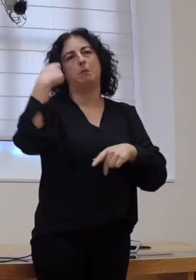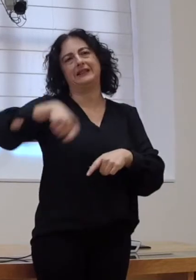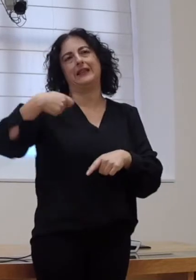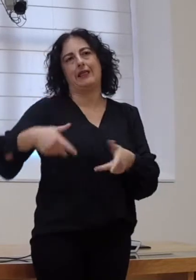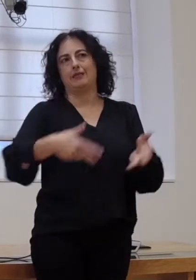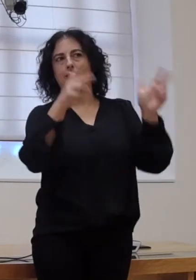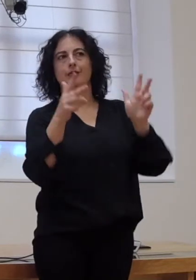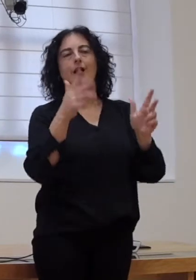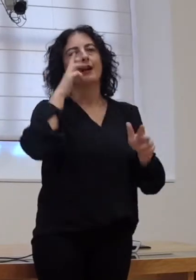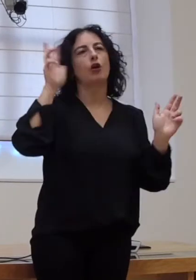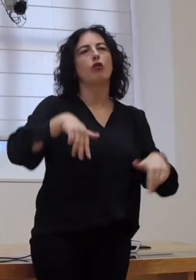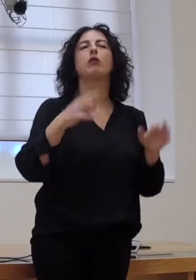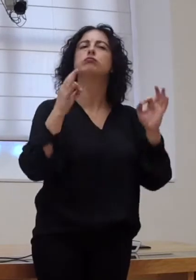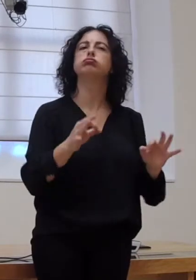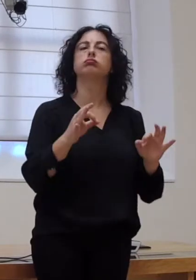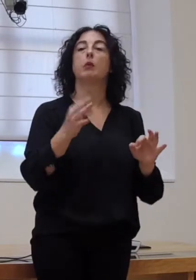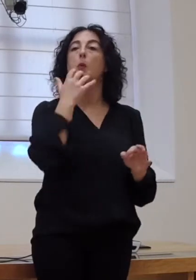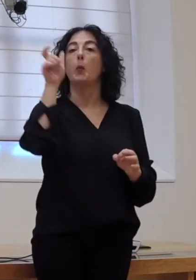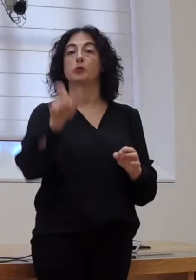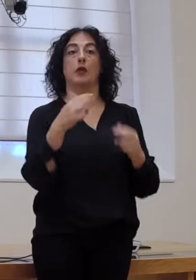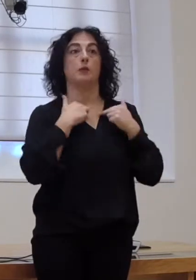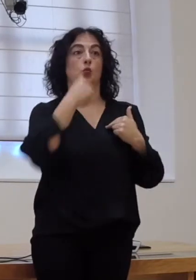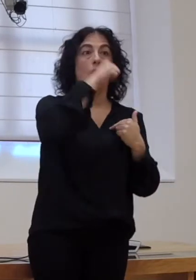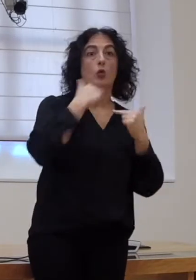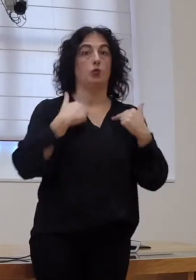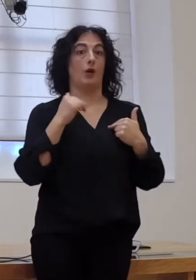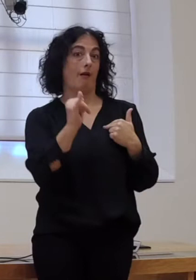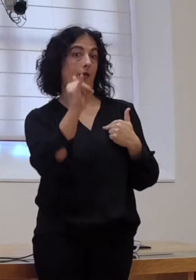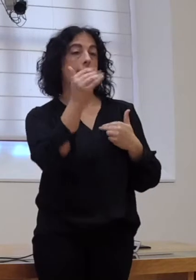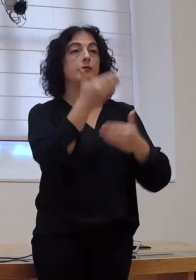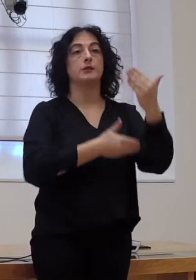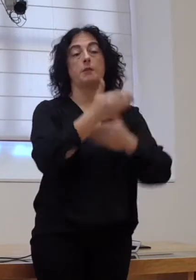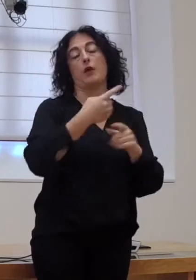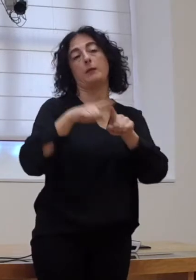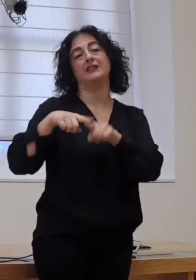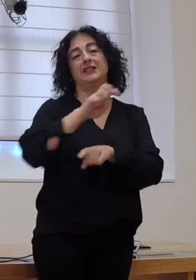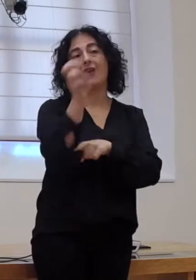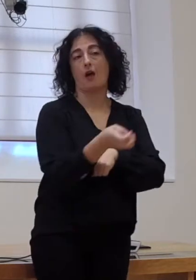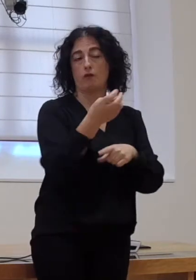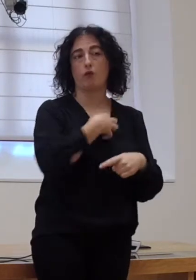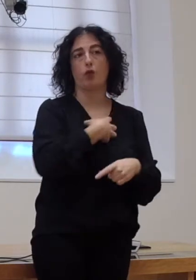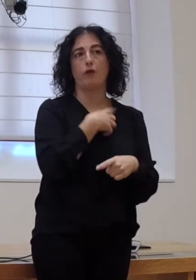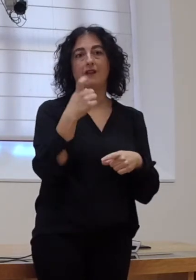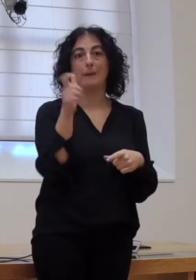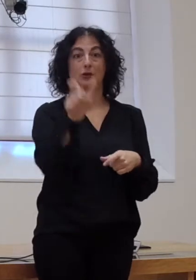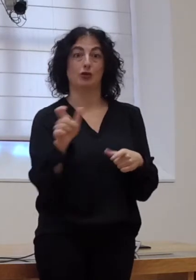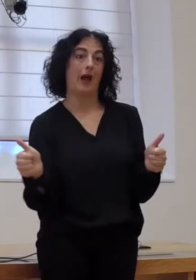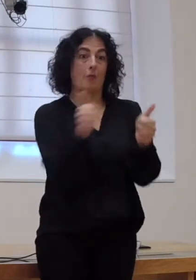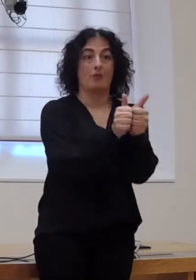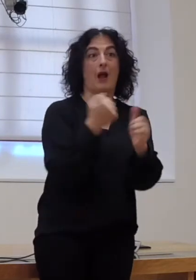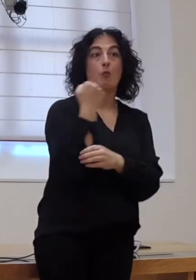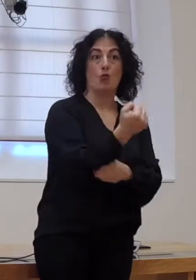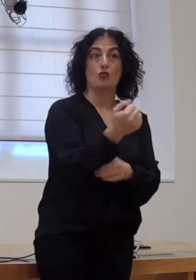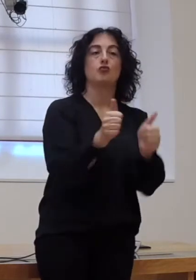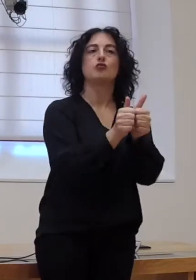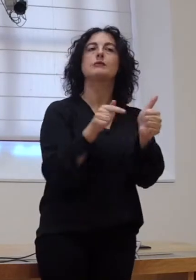se reconhece explícitamente que se hai un deputado ou deputada con diversidade funcional que precisa de apoio dunha terceira persoa, pois,